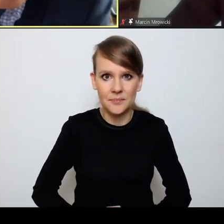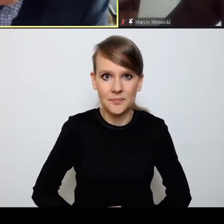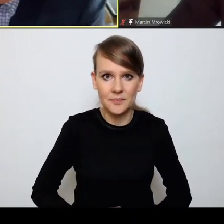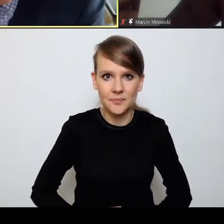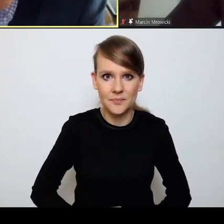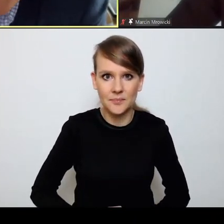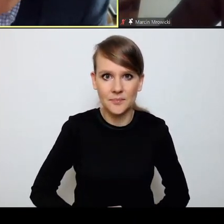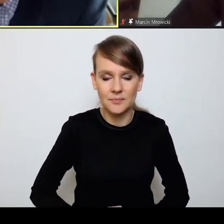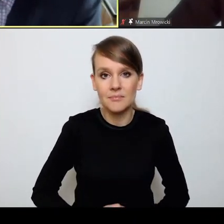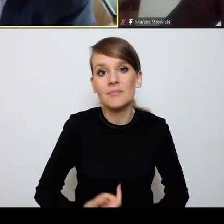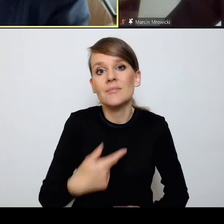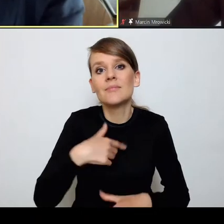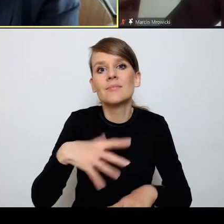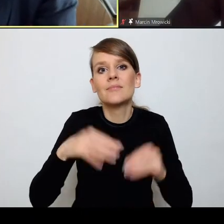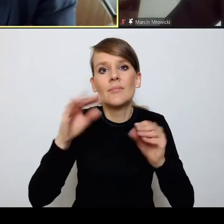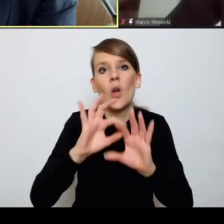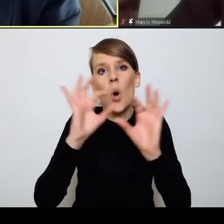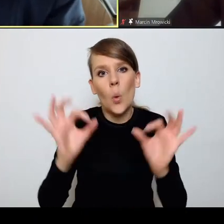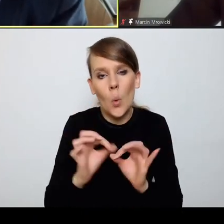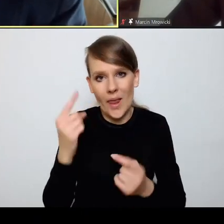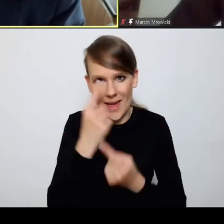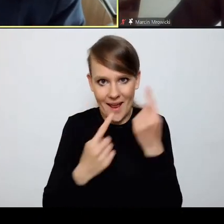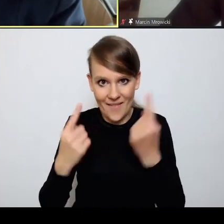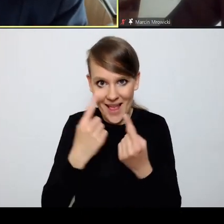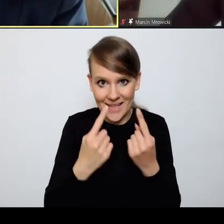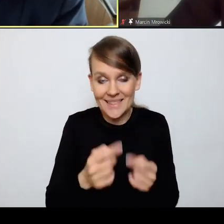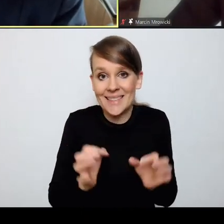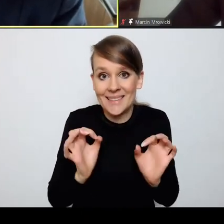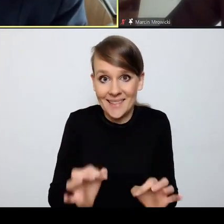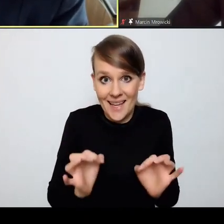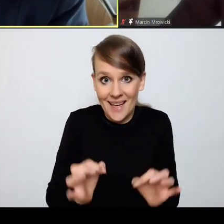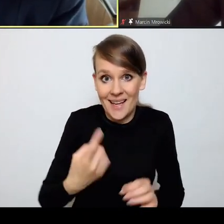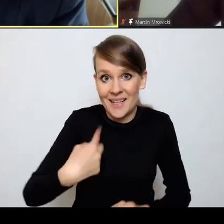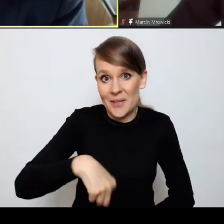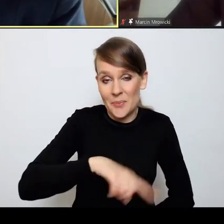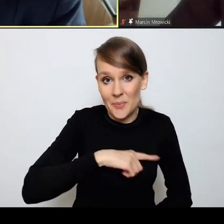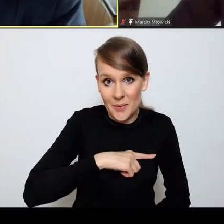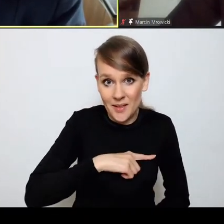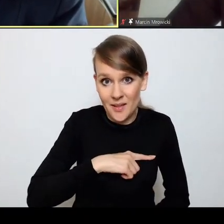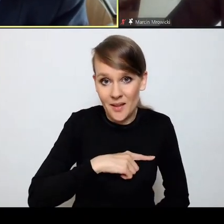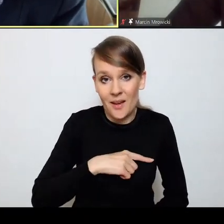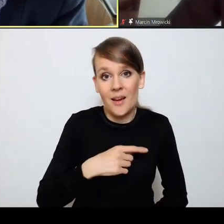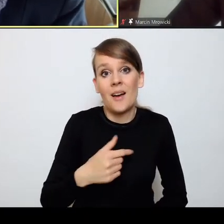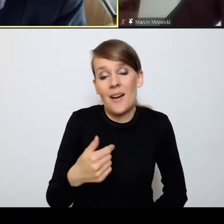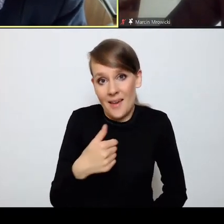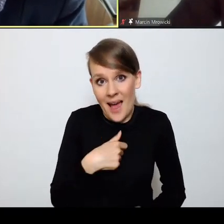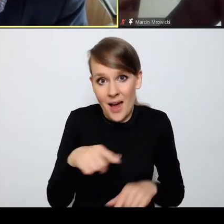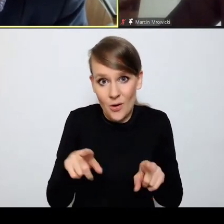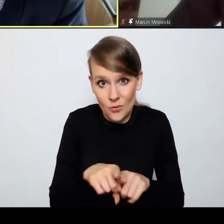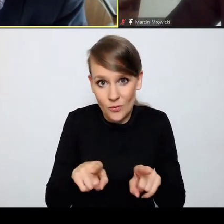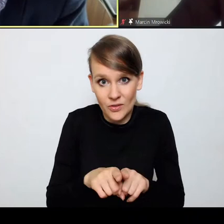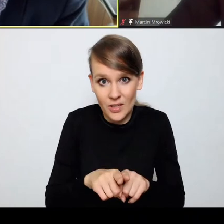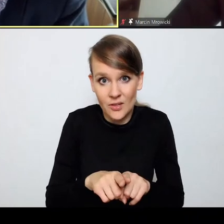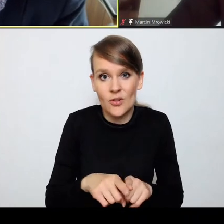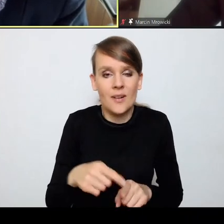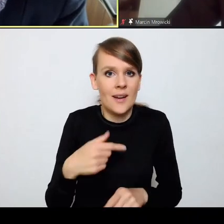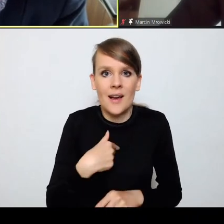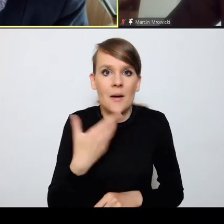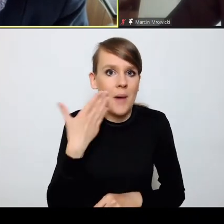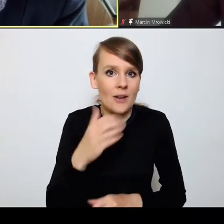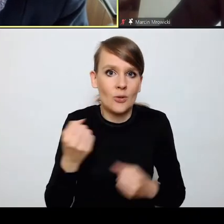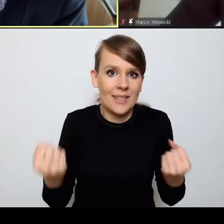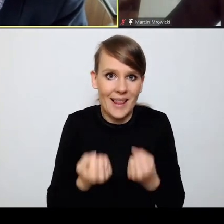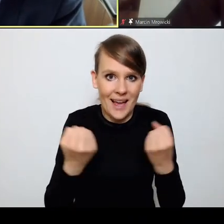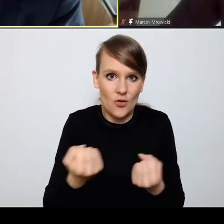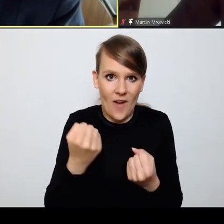bardzo ogólnej refleksji. My w tej chwili w państwo, i oczywiście ja również, bo jestem przecież bardzo zaangażowany w polskie